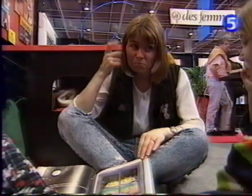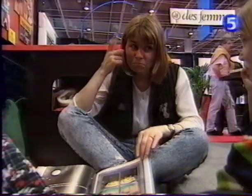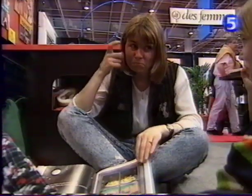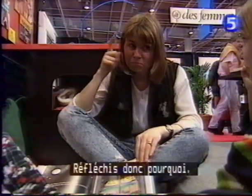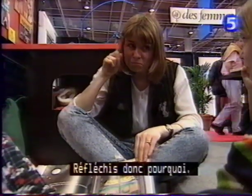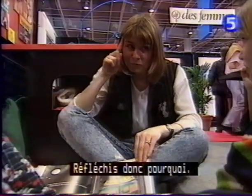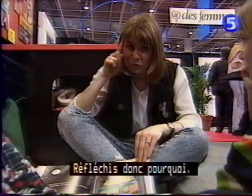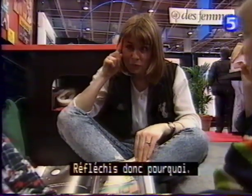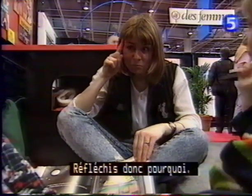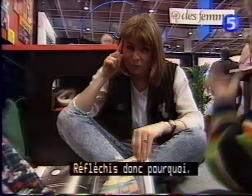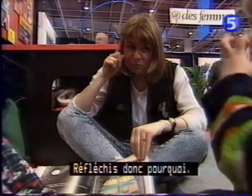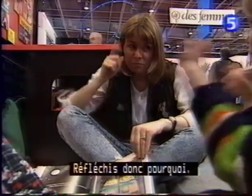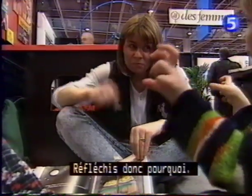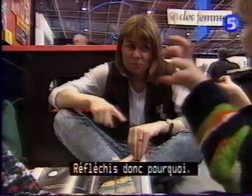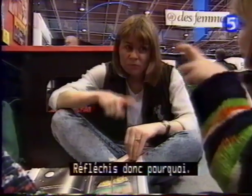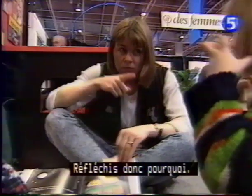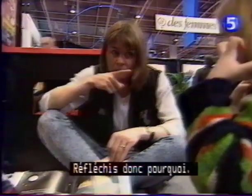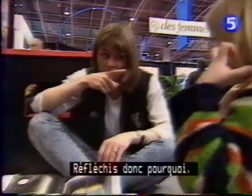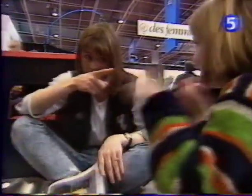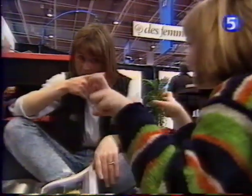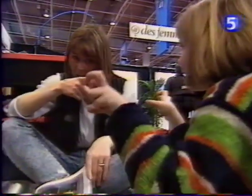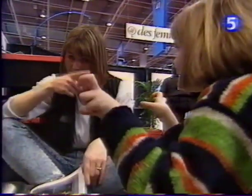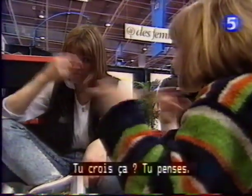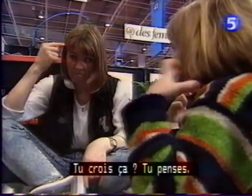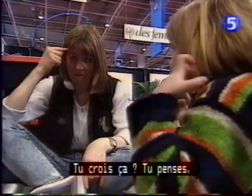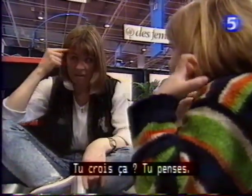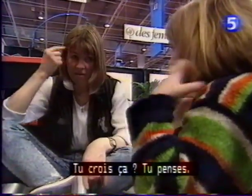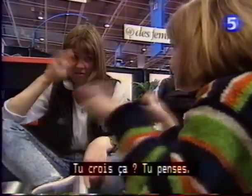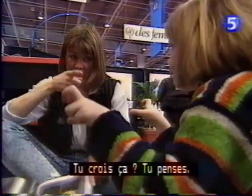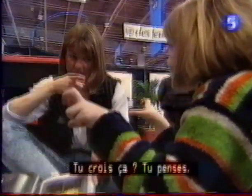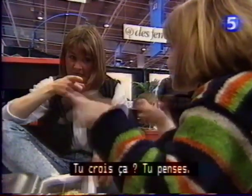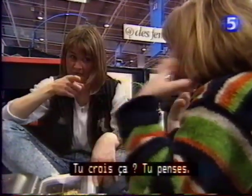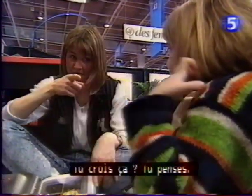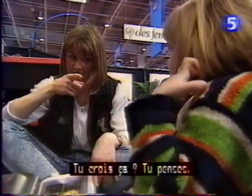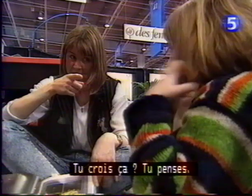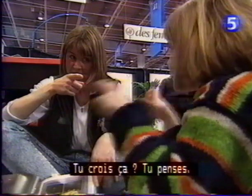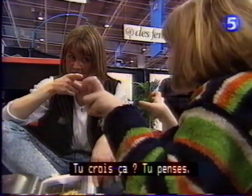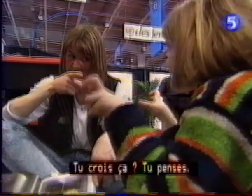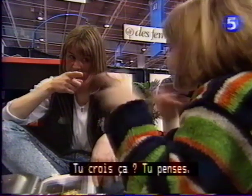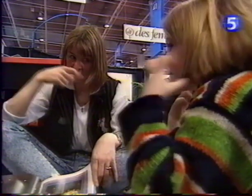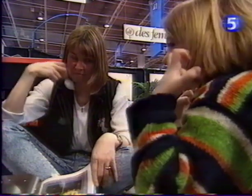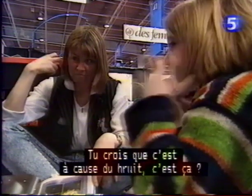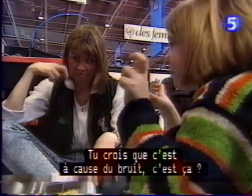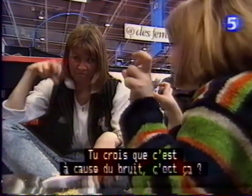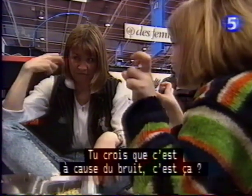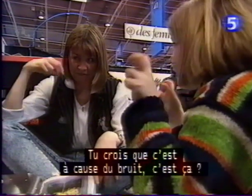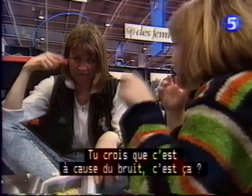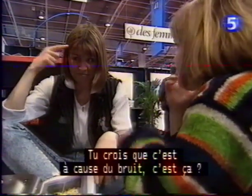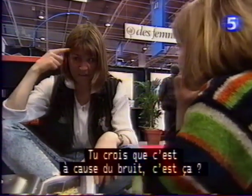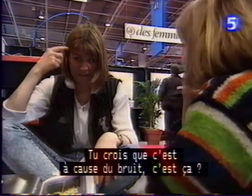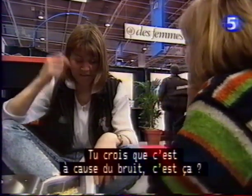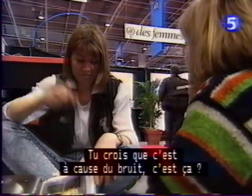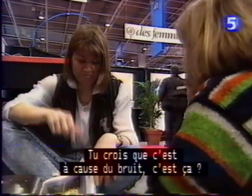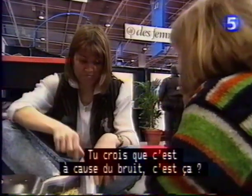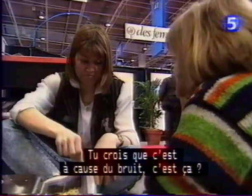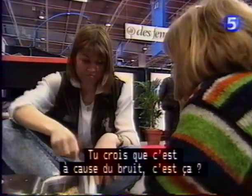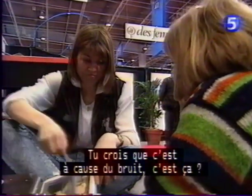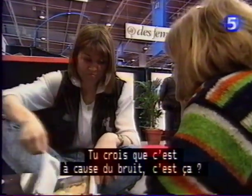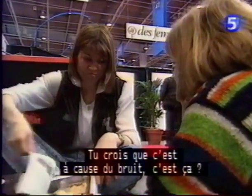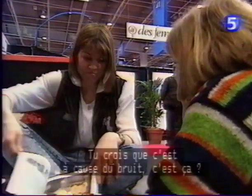Réfléchis donc, pourquoi ? Tu crois ça ? Tu penses ? Tu crois que c'est à cause du bruit, c'est ça ?